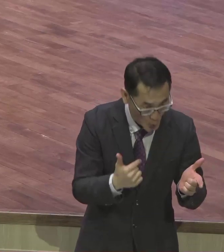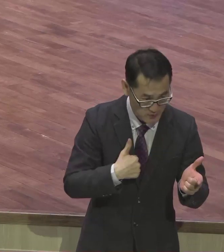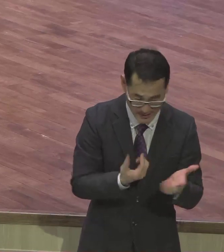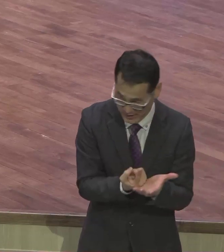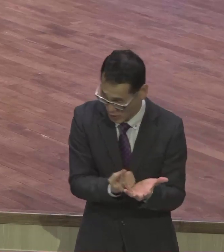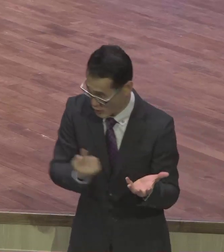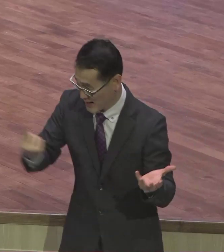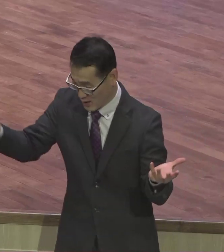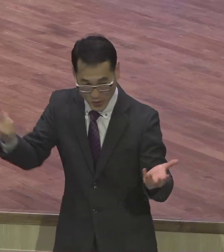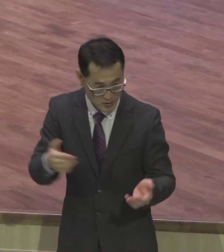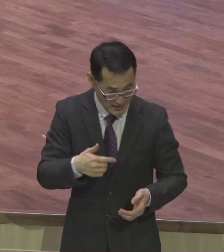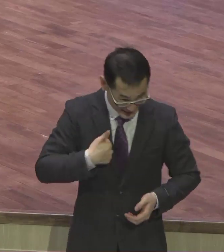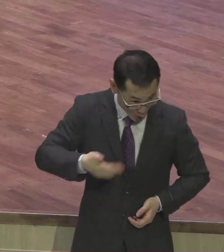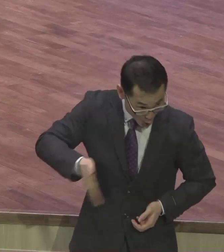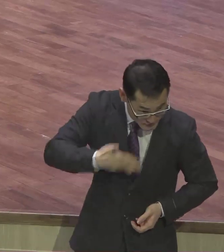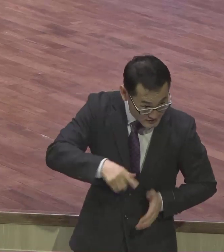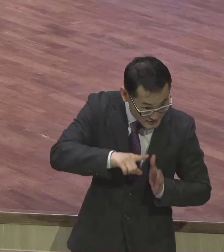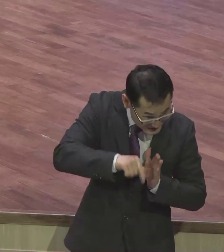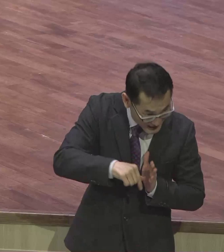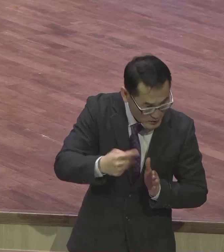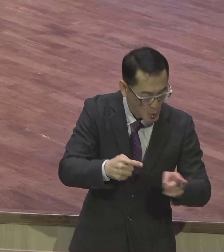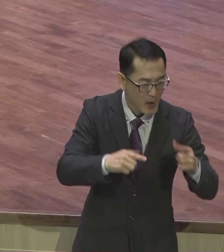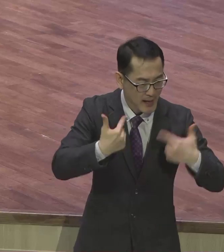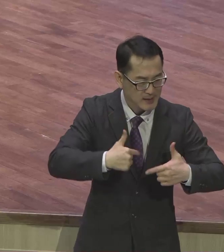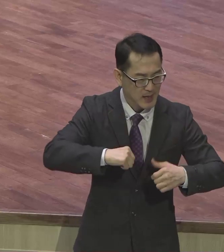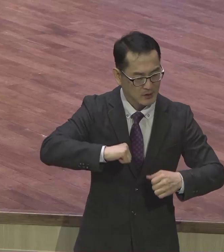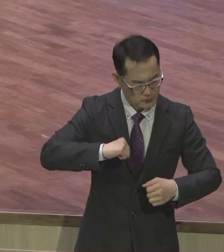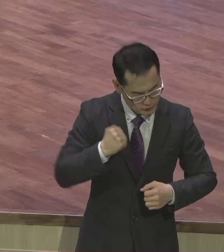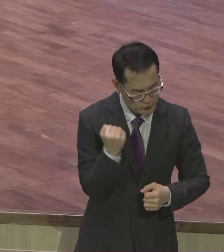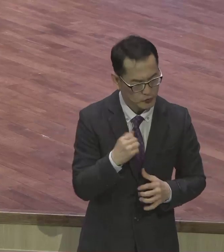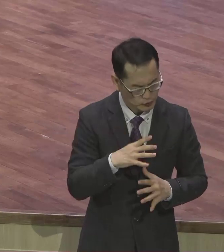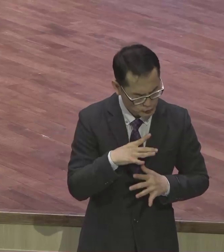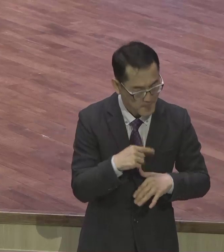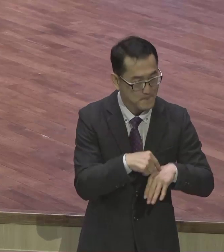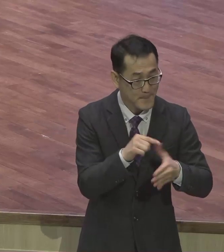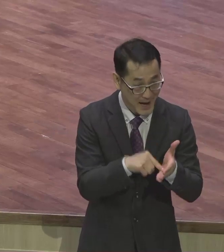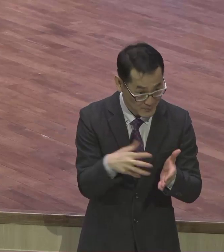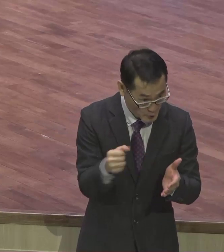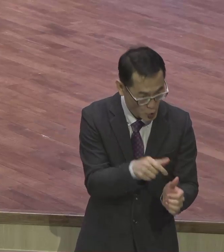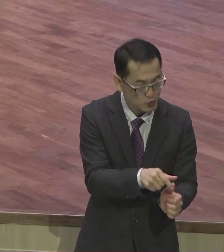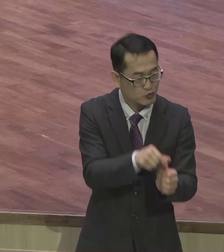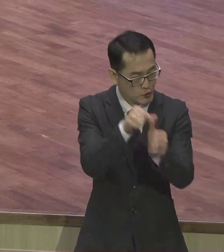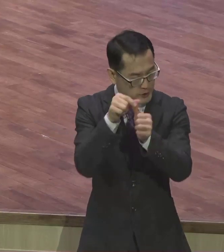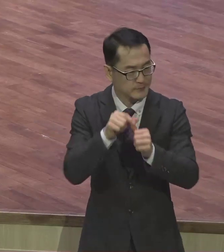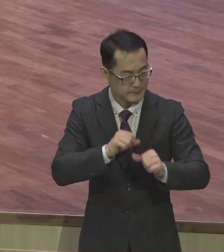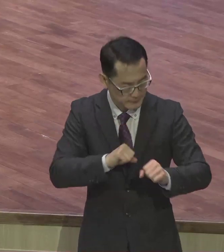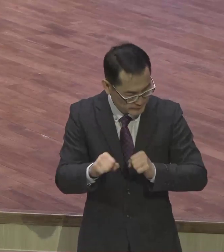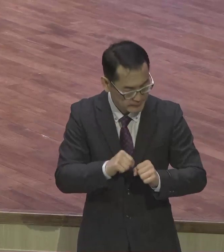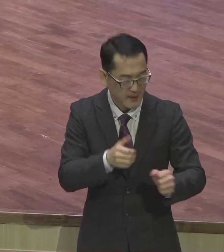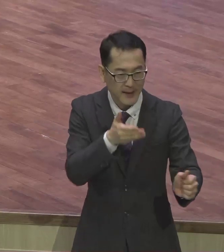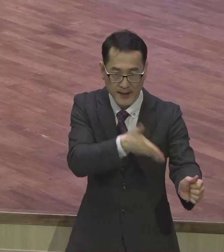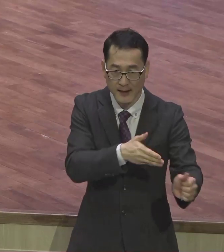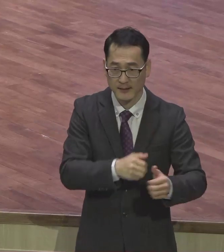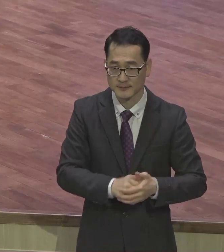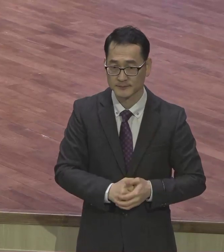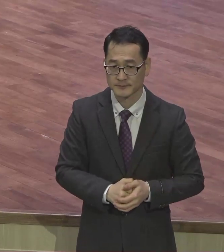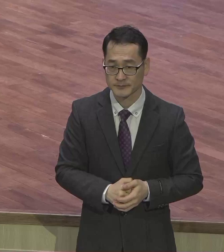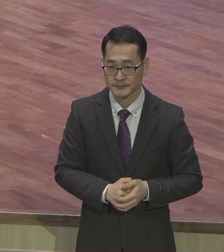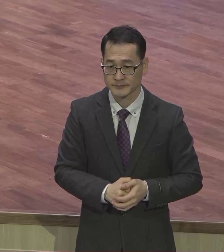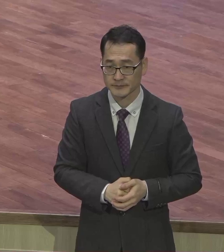항상 복종하여 두렵고 떨림으로 너희 구원을 이루라 하나님의 기쁘신 뜻을 이루는 삶에